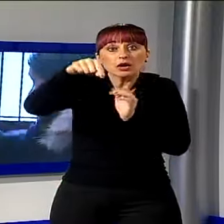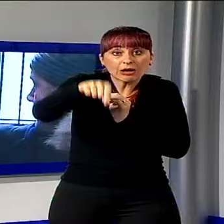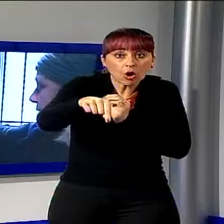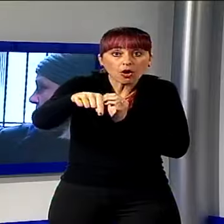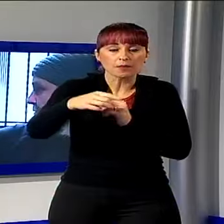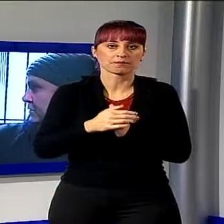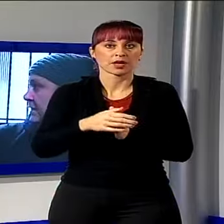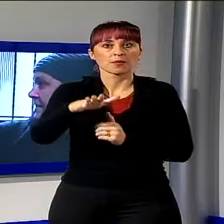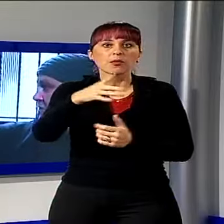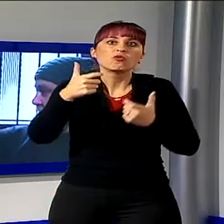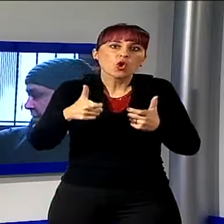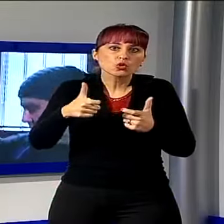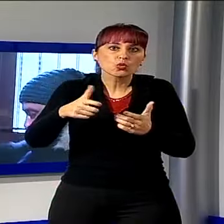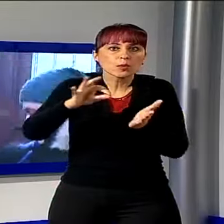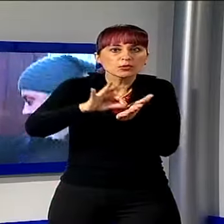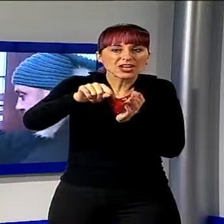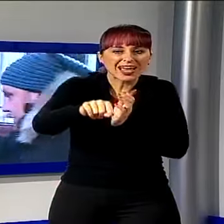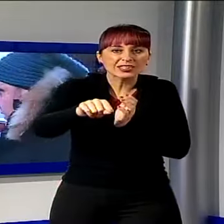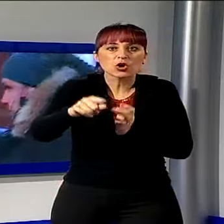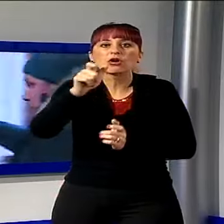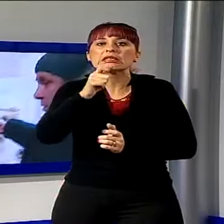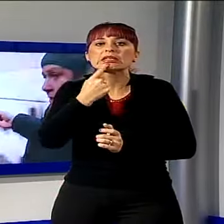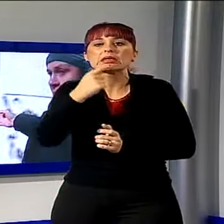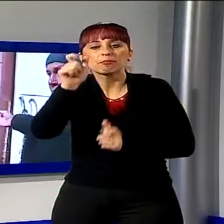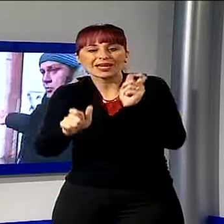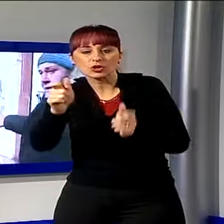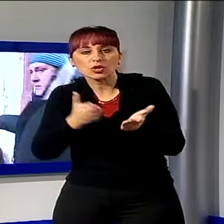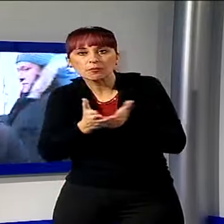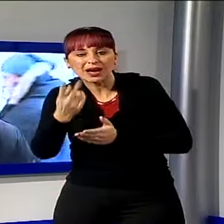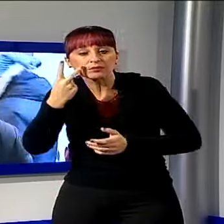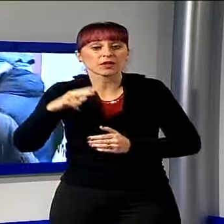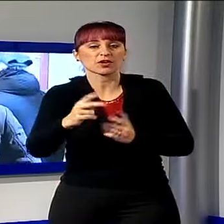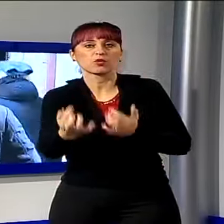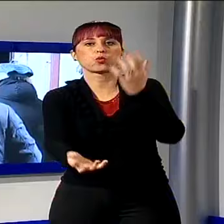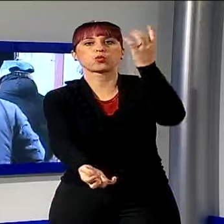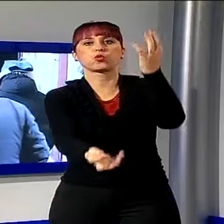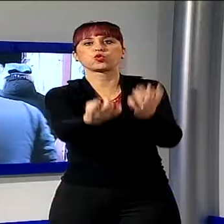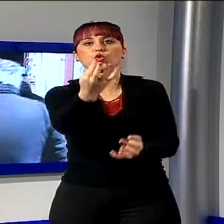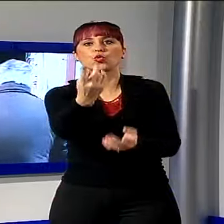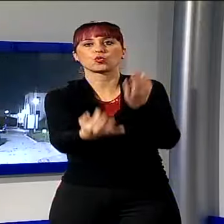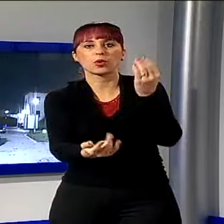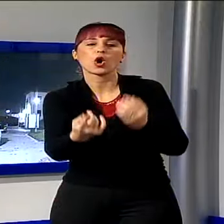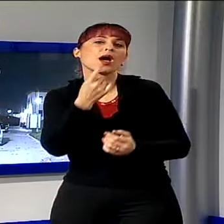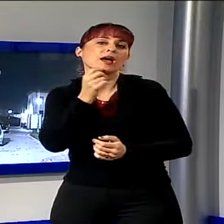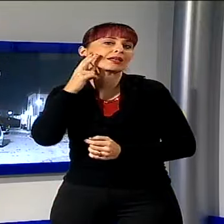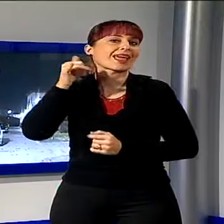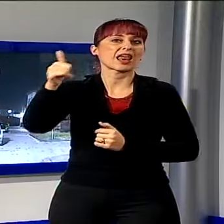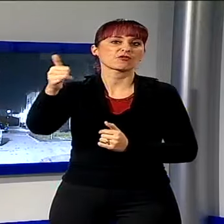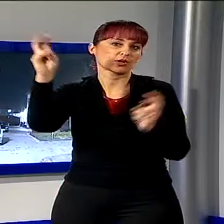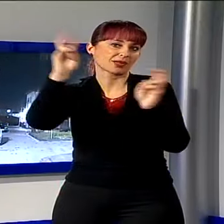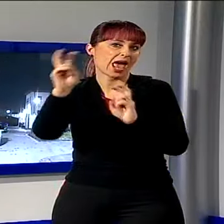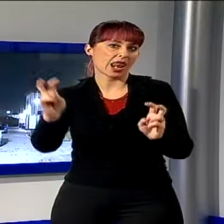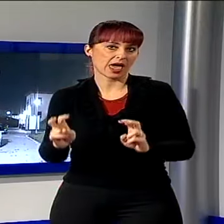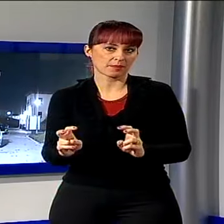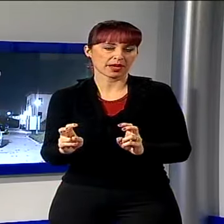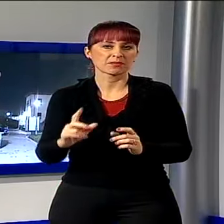La zona centrale ha permesso che alcuni passanti notassero quasi subito il fumo uscire dalla struttura, lanciando così l'allarme.